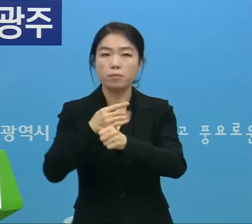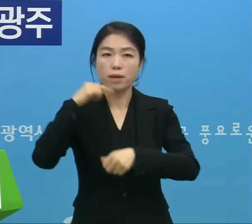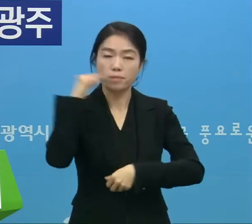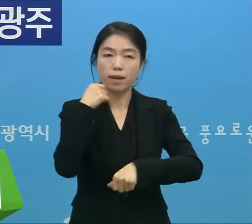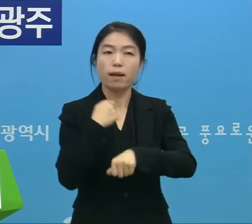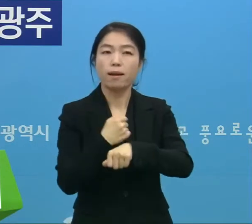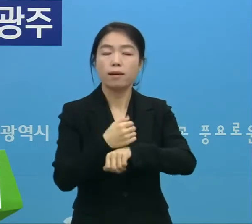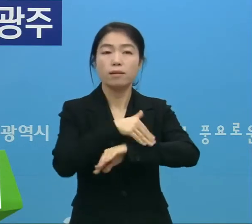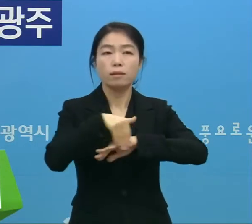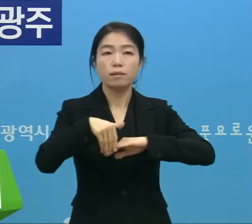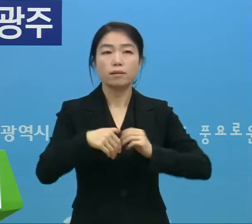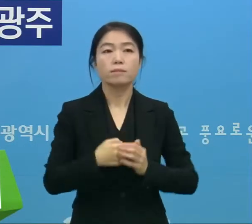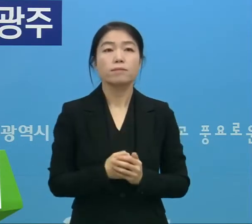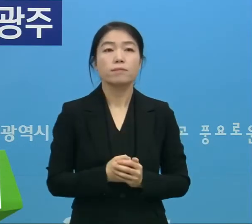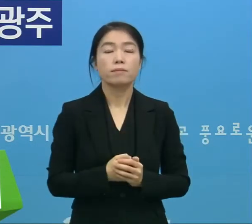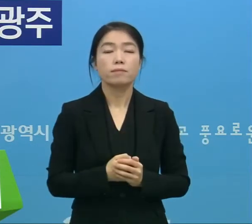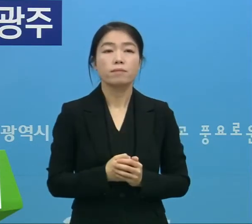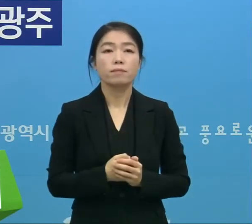것입니다.